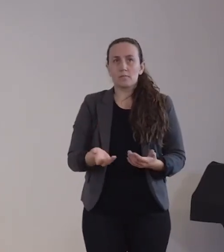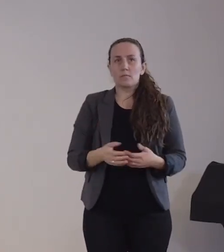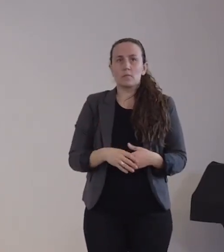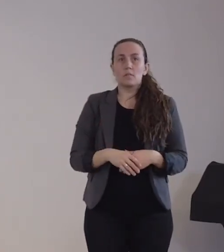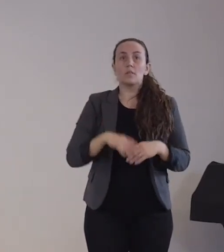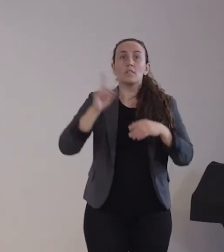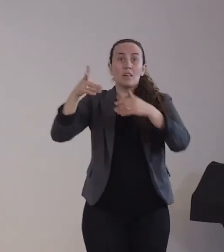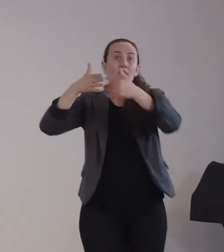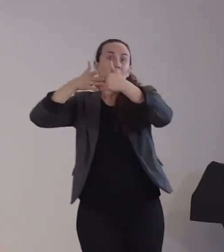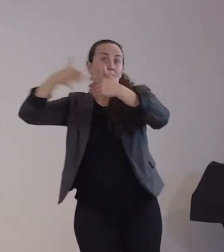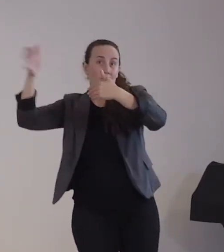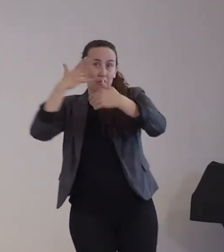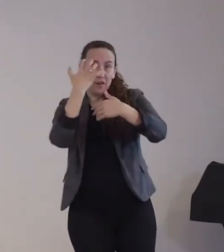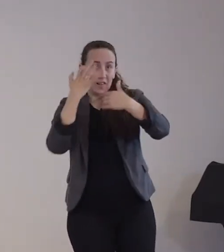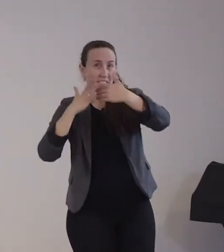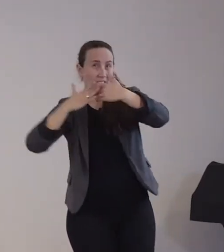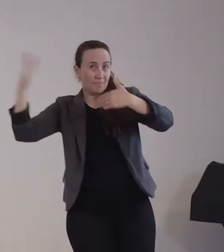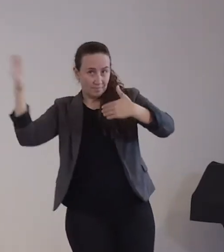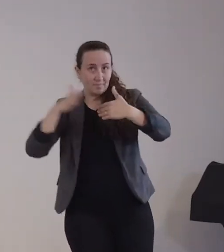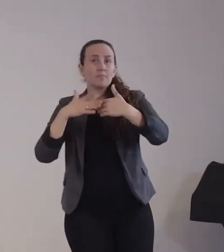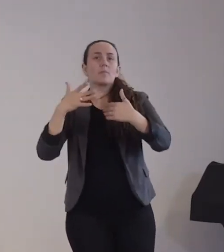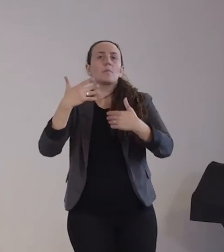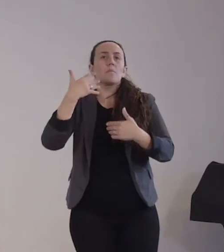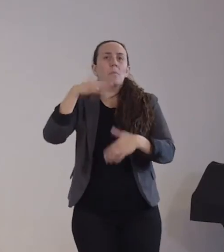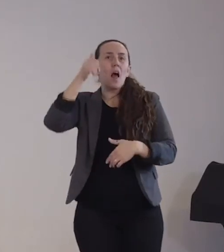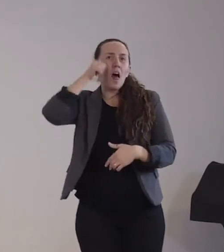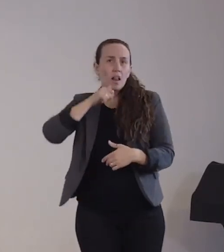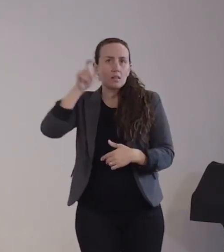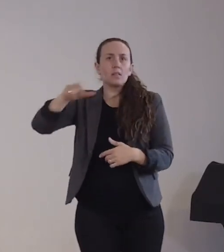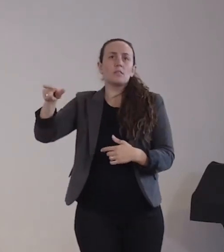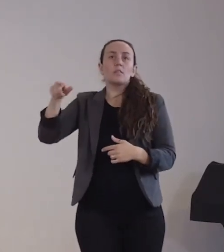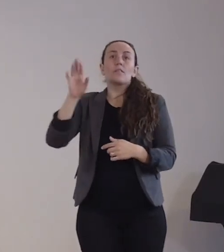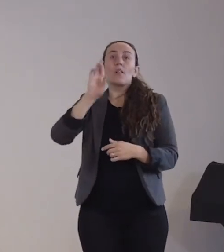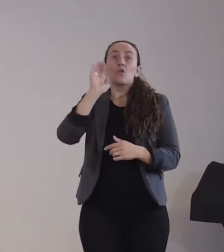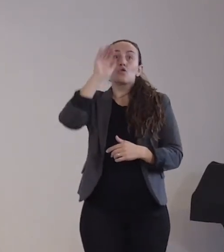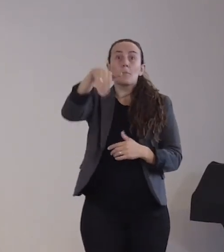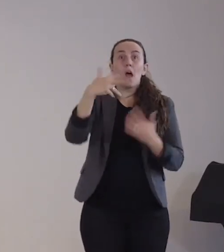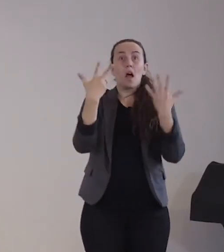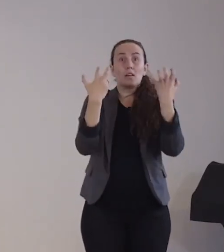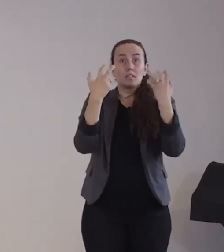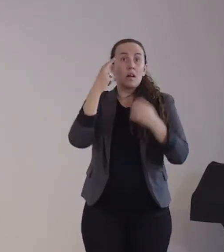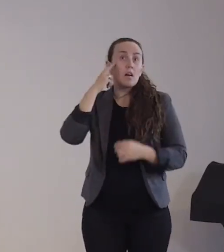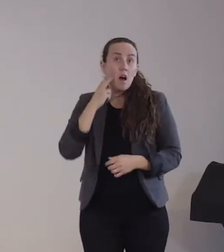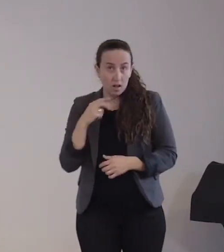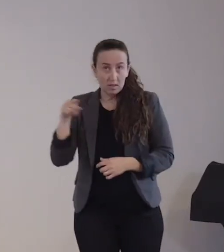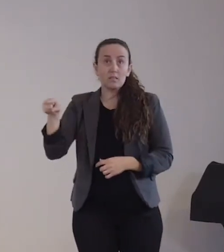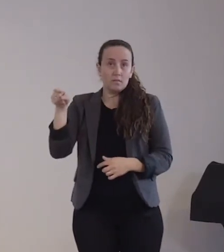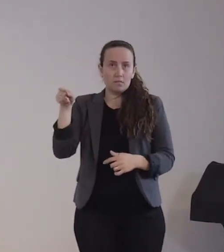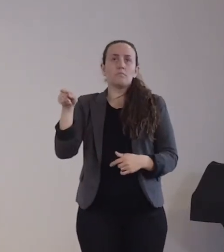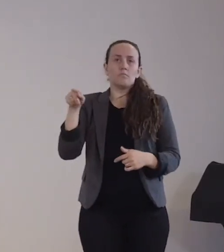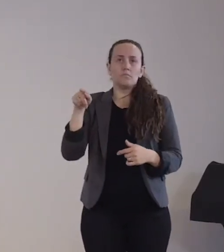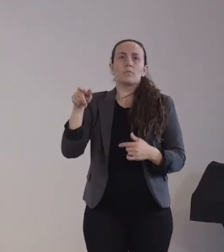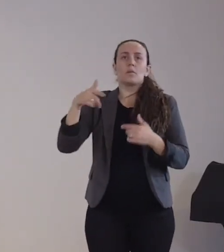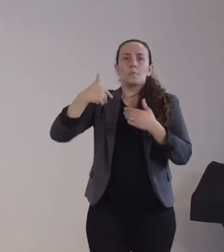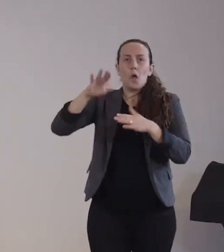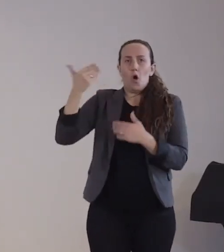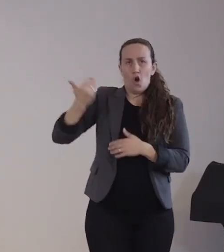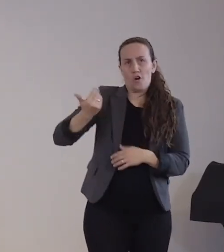hier sind vor allem die Patienten über 80 zu nennen, häufig zu über 10 Prozent versterben.